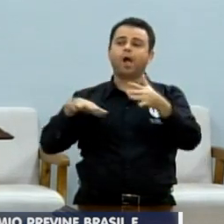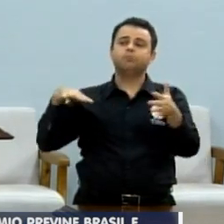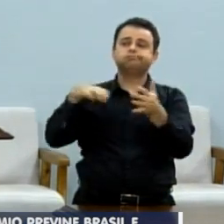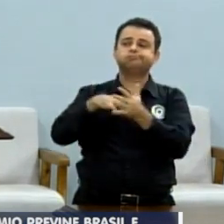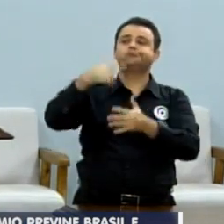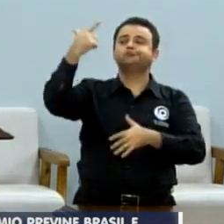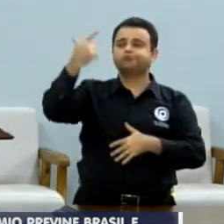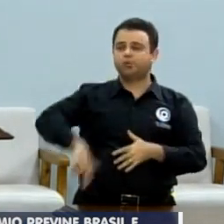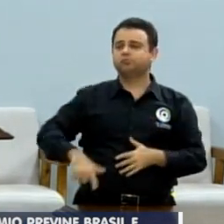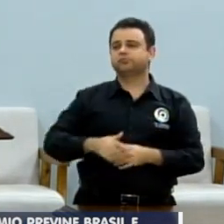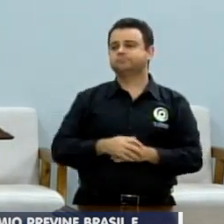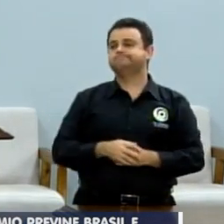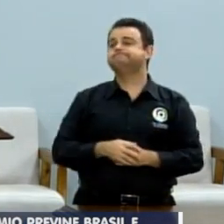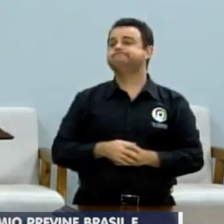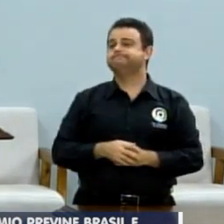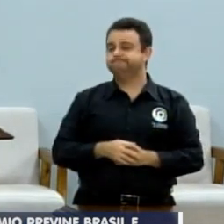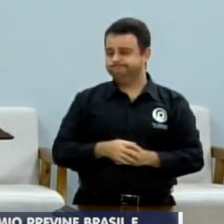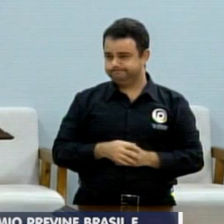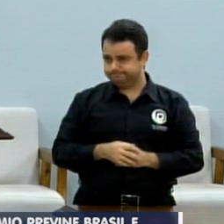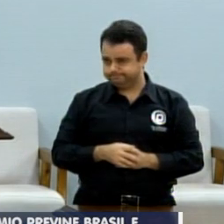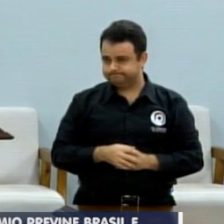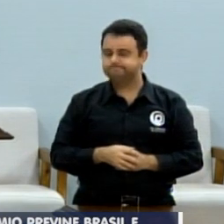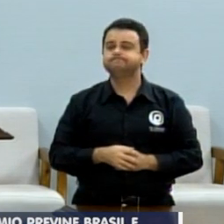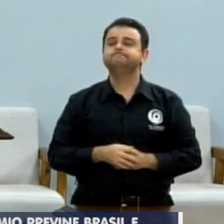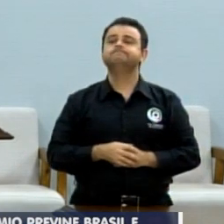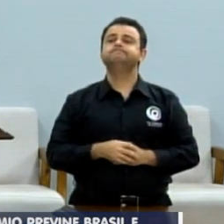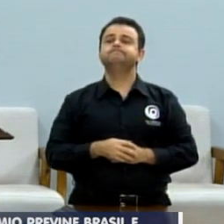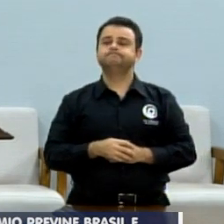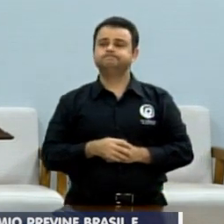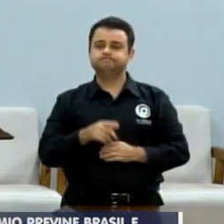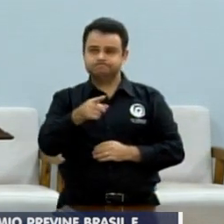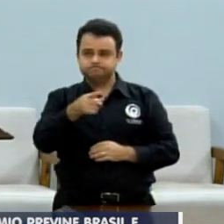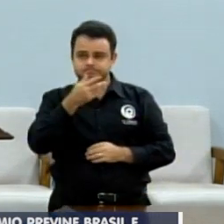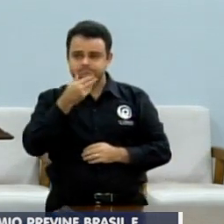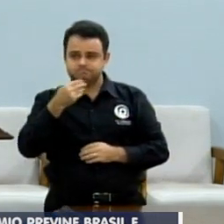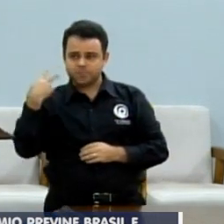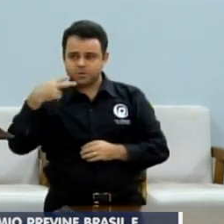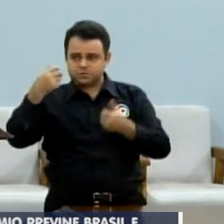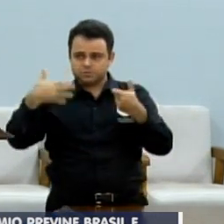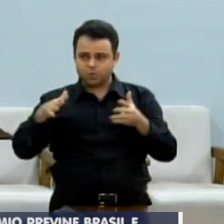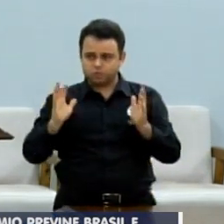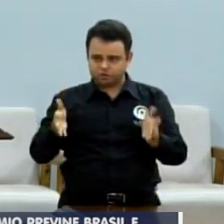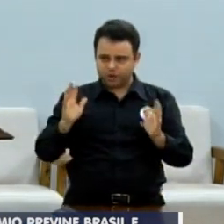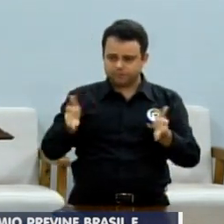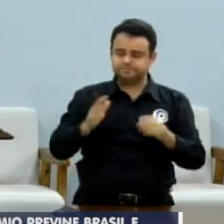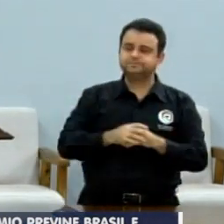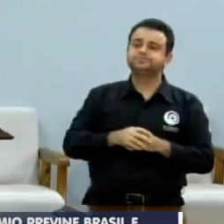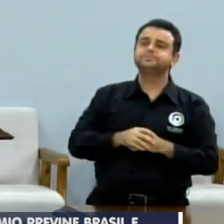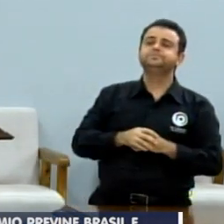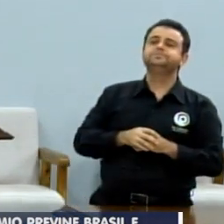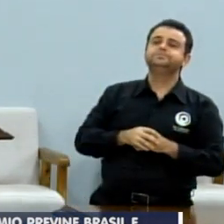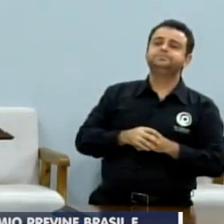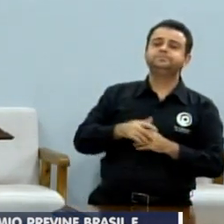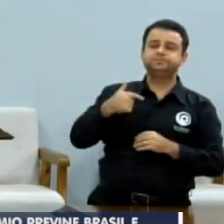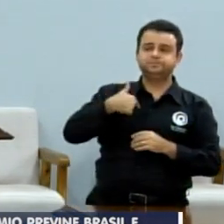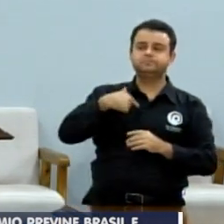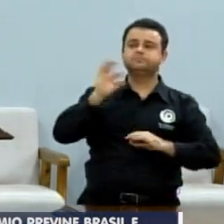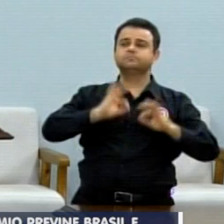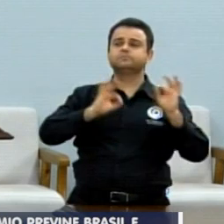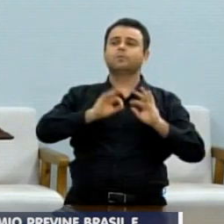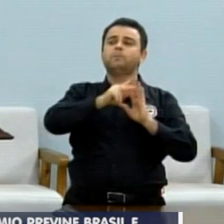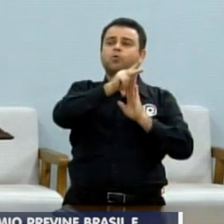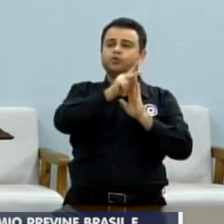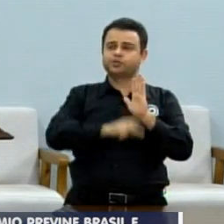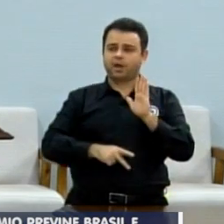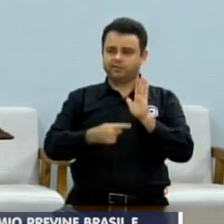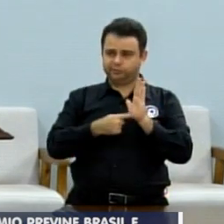Pupo, no terminal. Você falou, né? Outro acidente. E esse vereador tem um projeto, né,